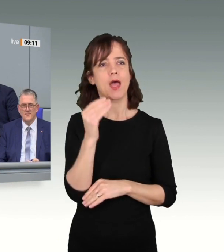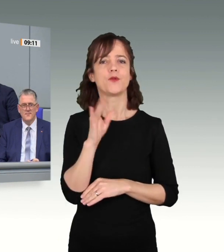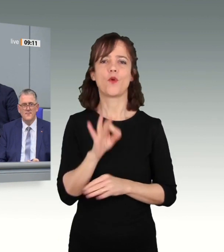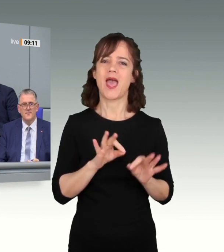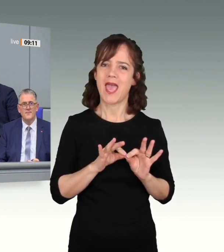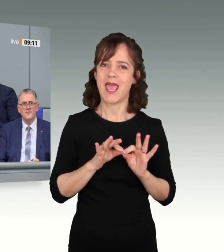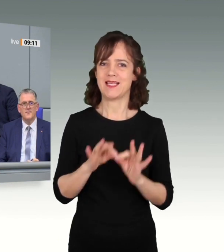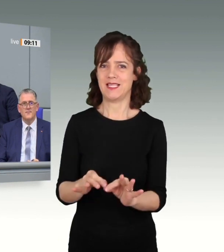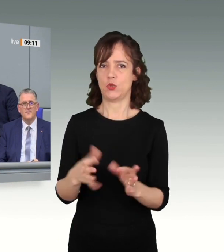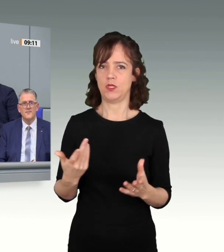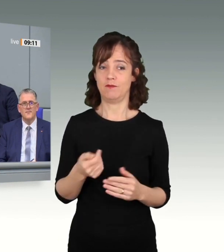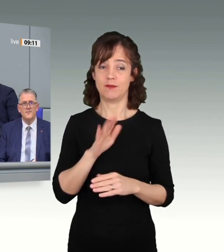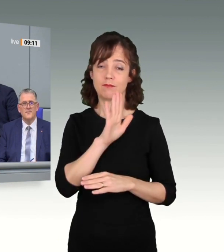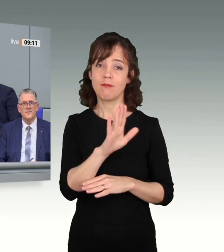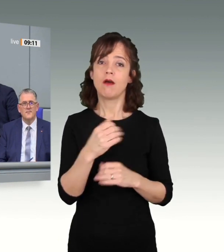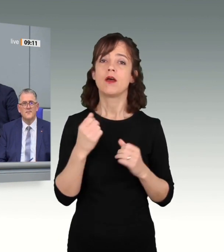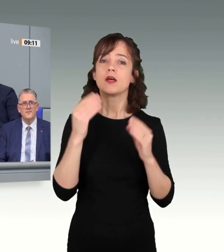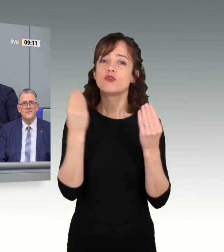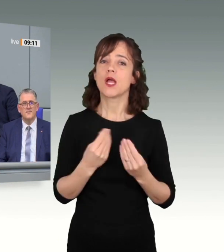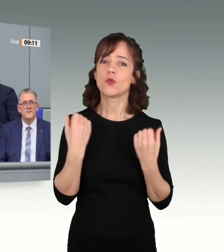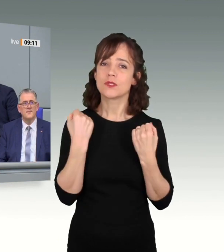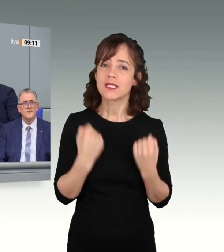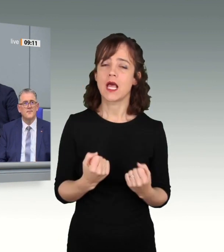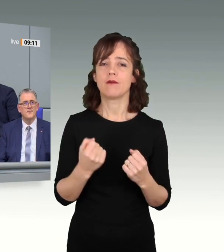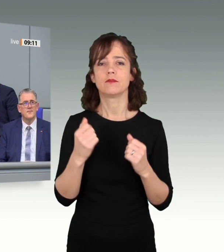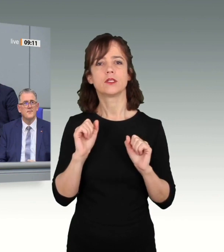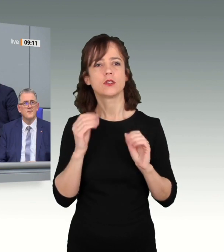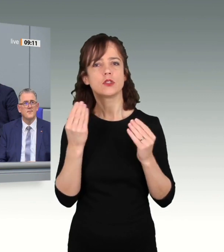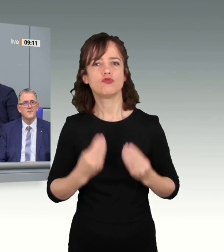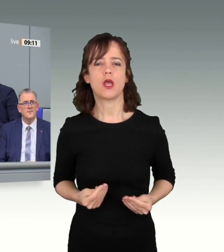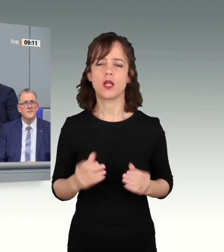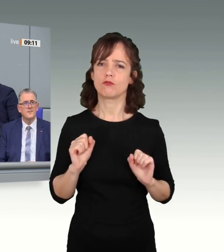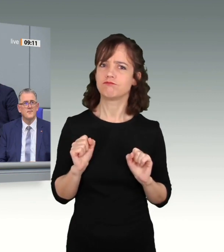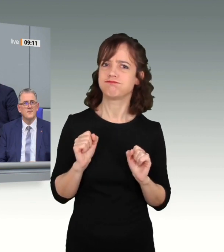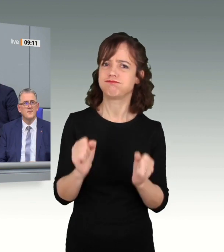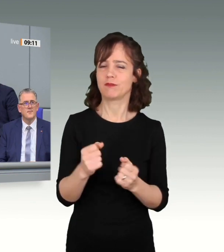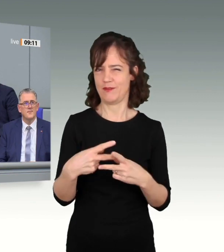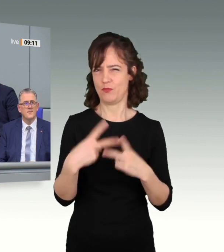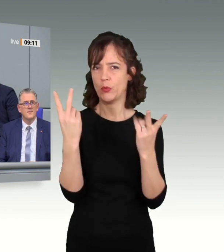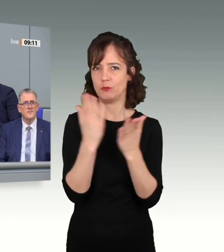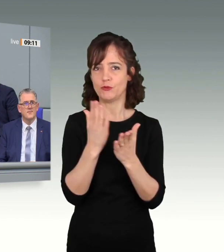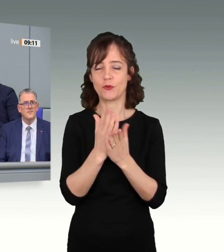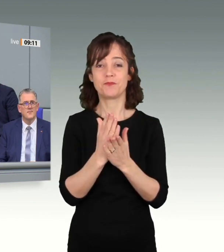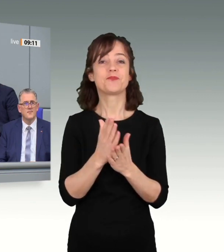Gestaltungskraft und ihr Gestaltungsdrang sind berühmt. Ich habe jetzt einige Wegmarken Ihres Wirkens erwähnt.